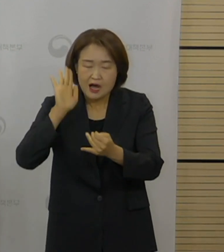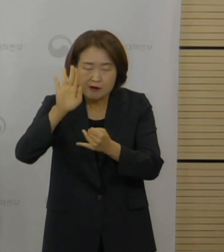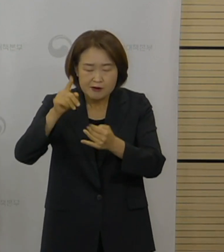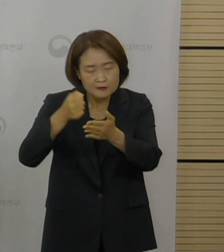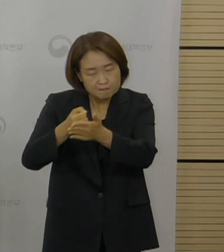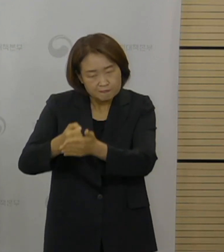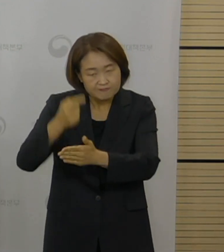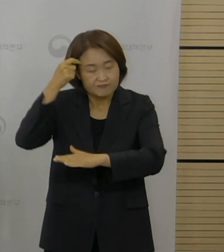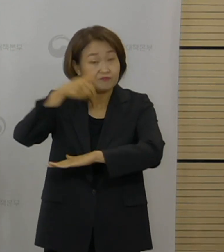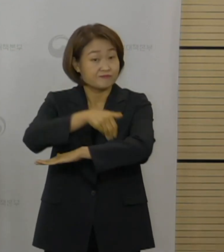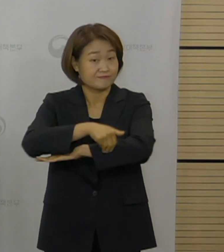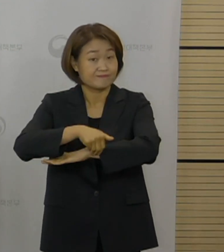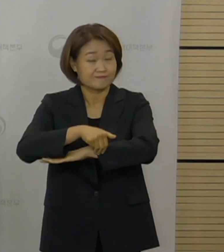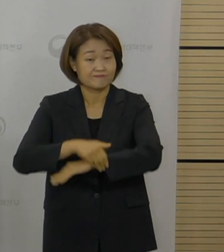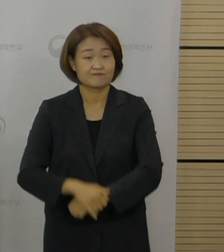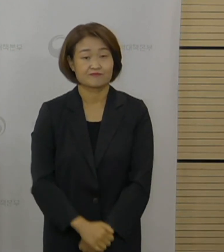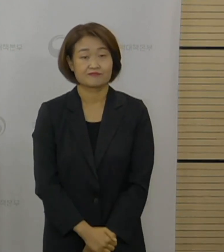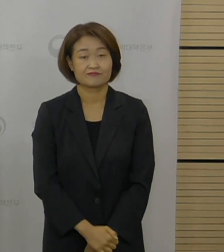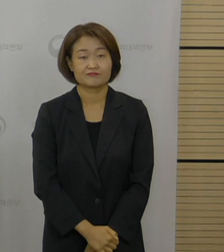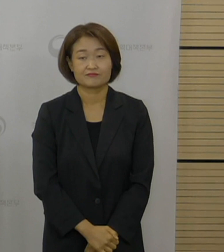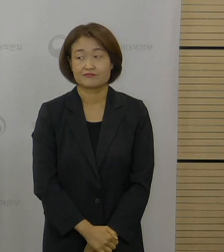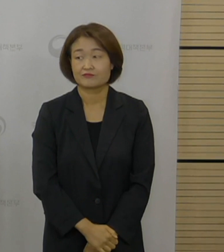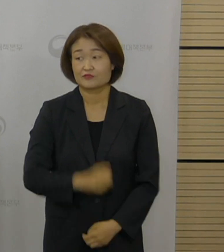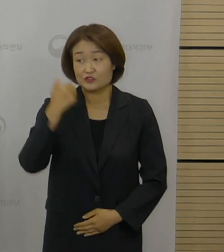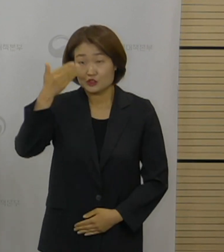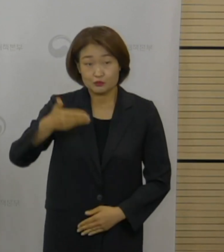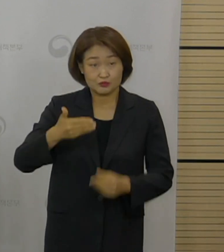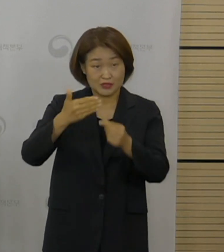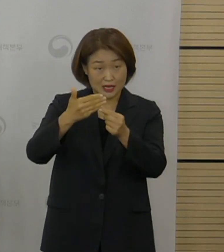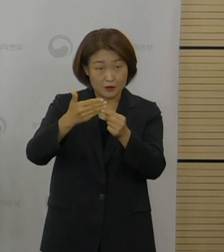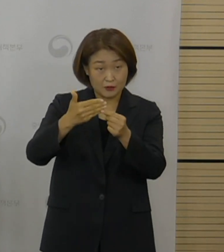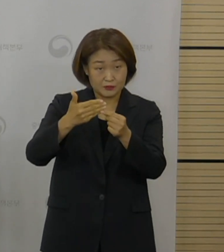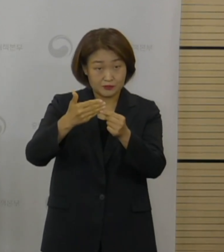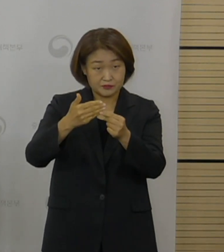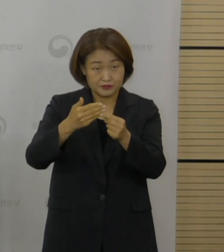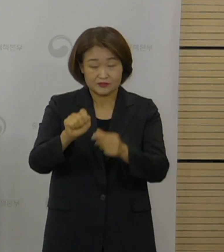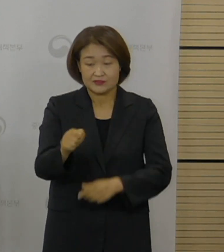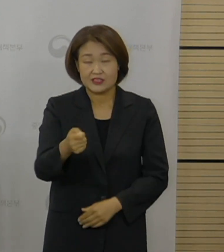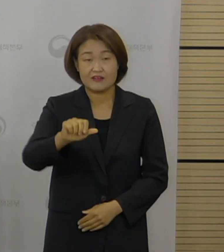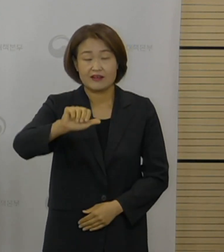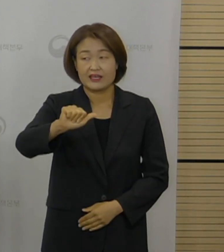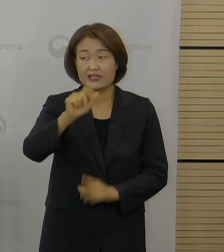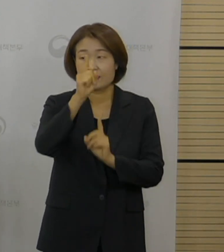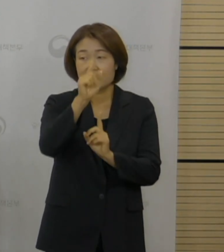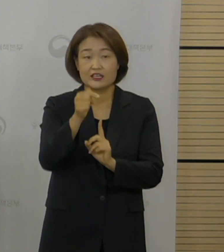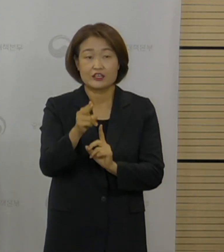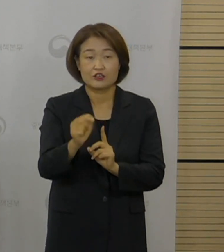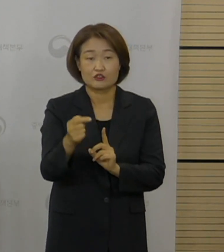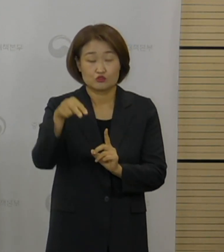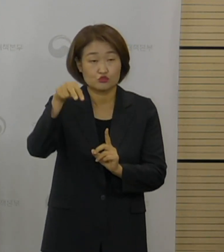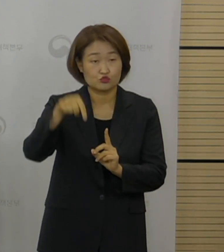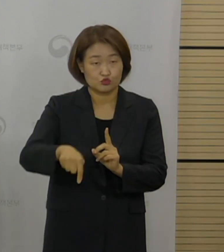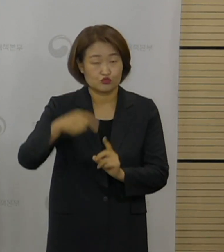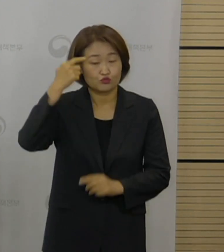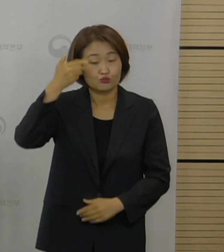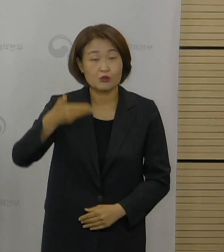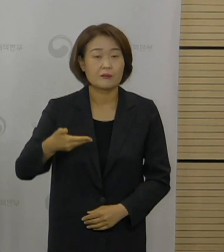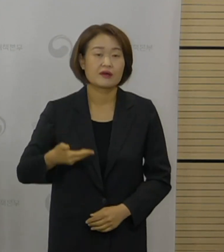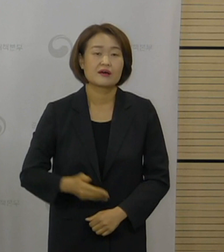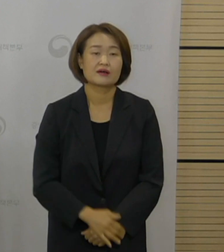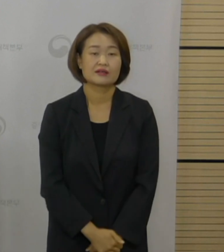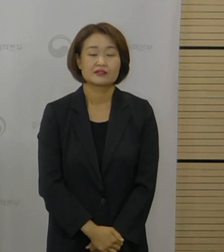네. 다음은 아홉 번째 현장 질문 채널A 이현수 기자님 질문 드리겠습니다.